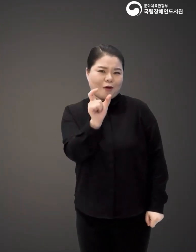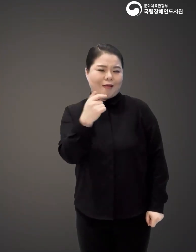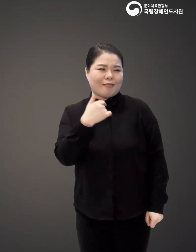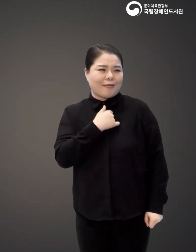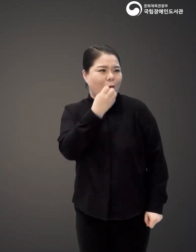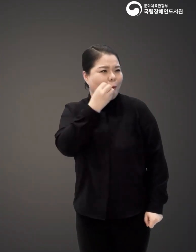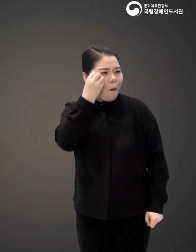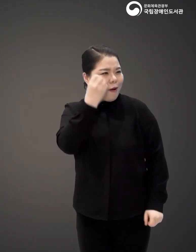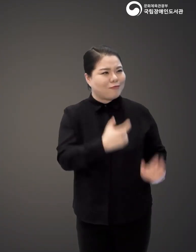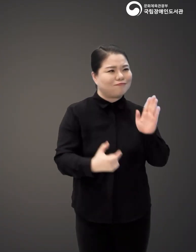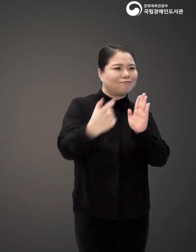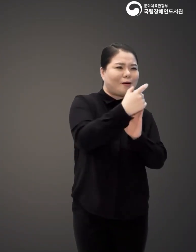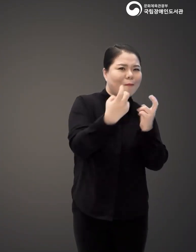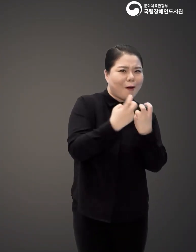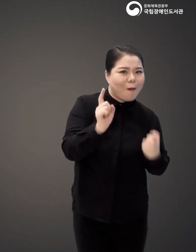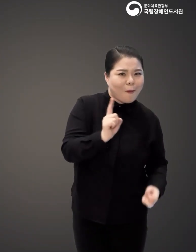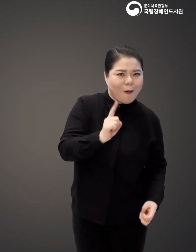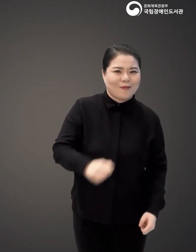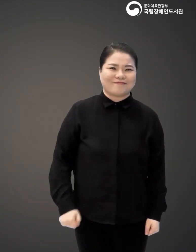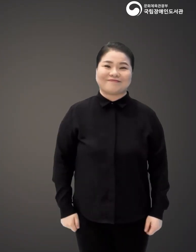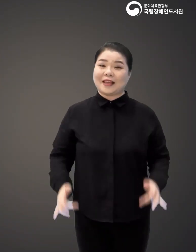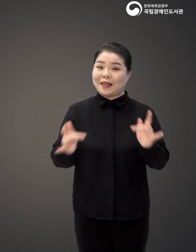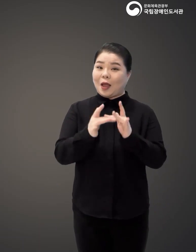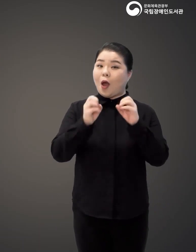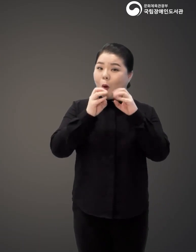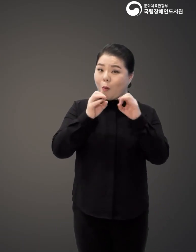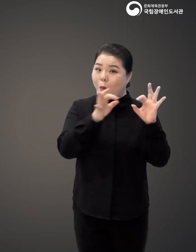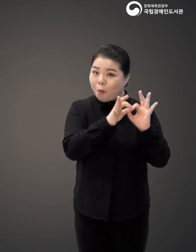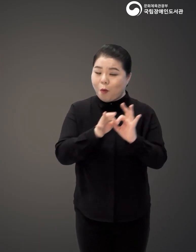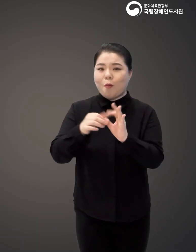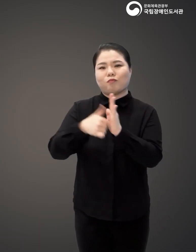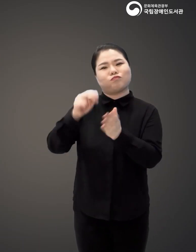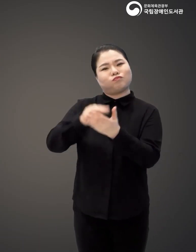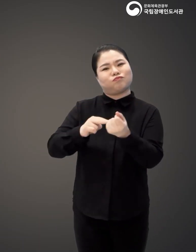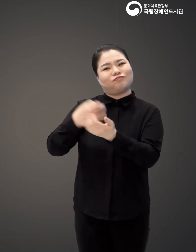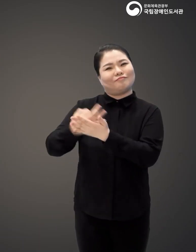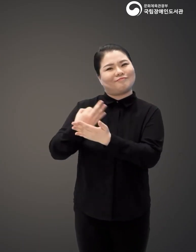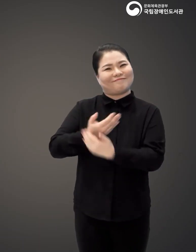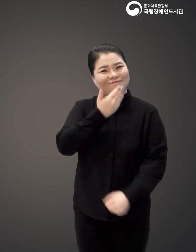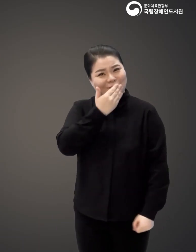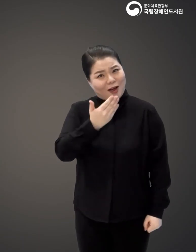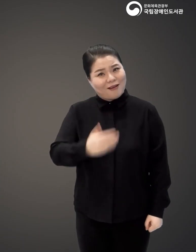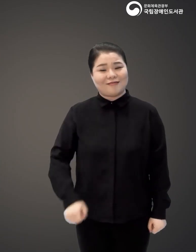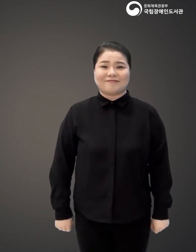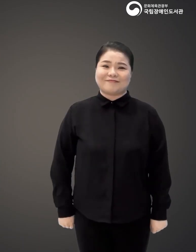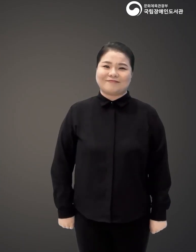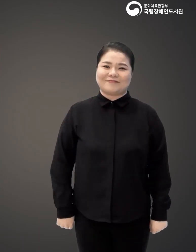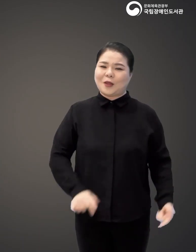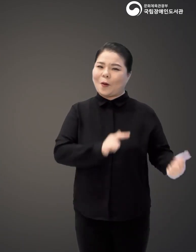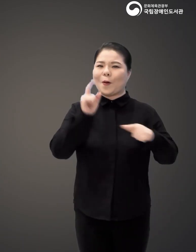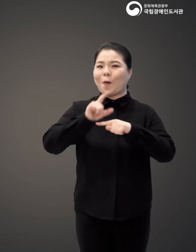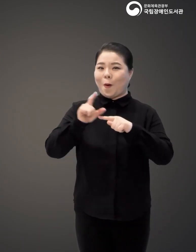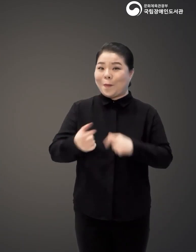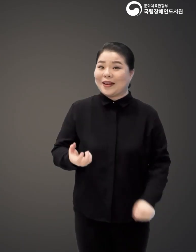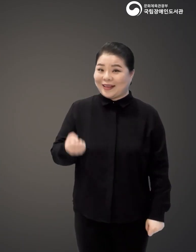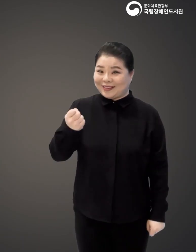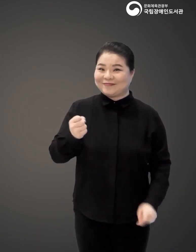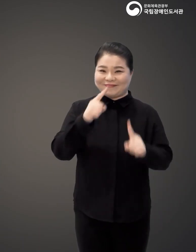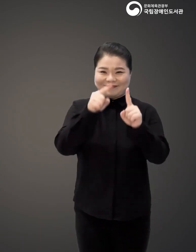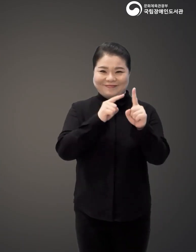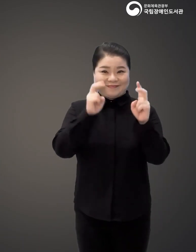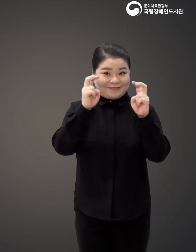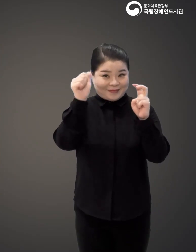있을까? 과연 온라인 마케팅으로 구매 전환까지 이루어져 돈을 벌 수 있을까? 이러한 고민을 가진 1인